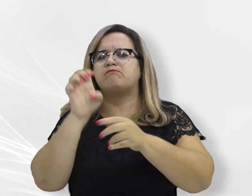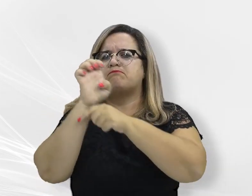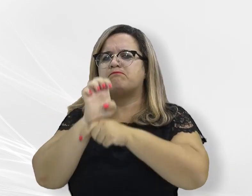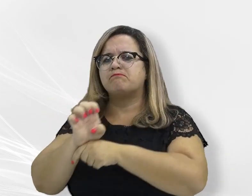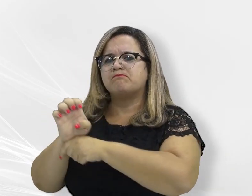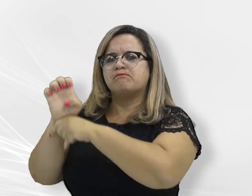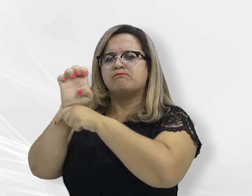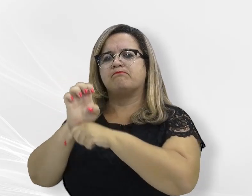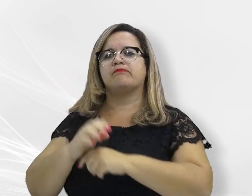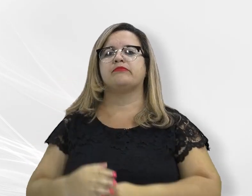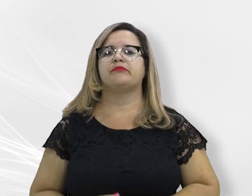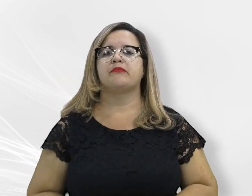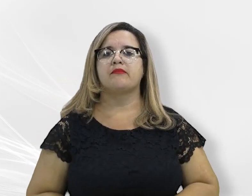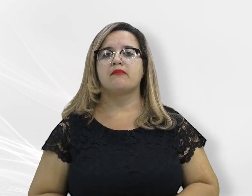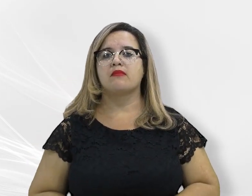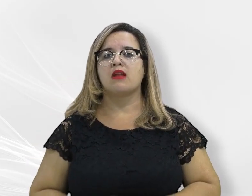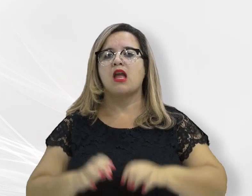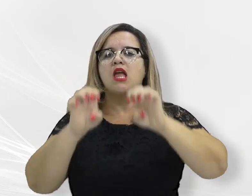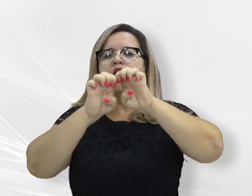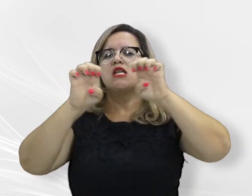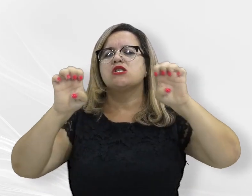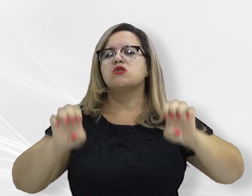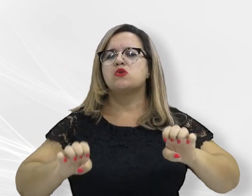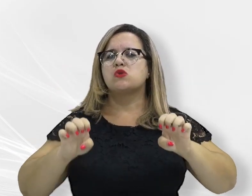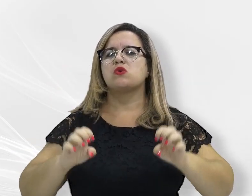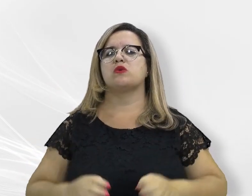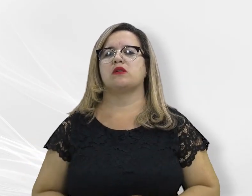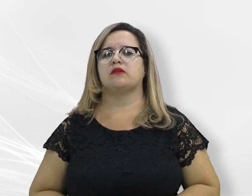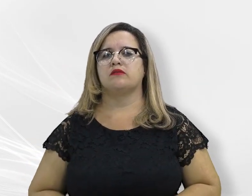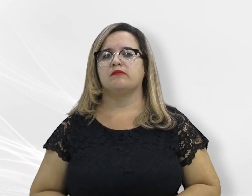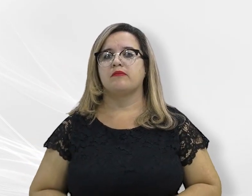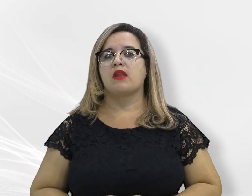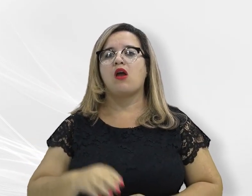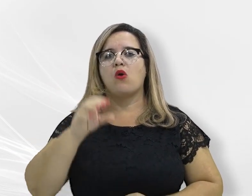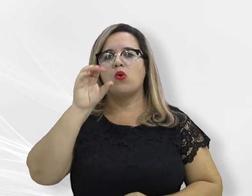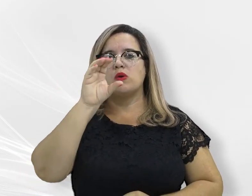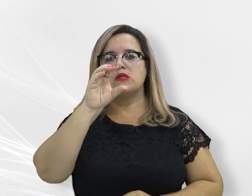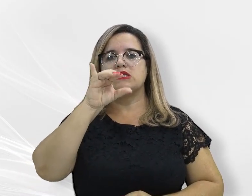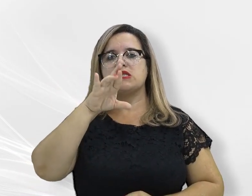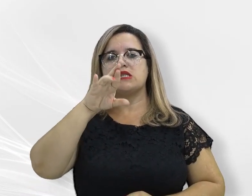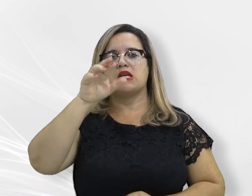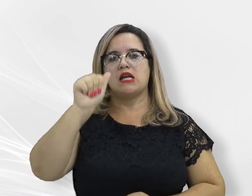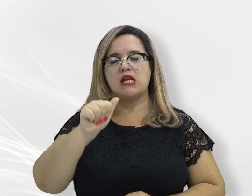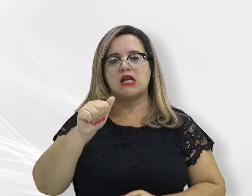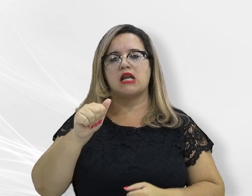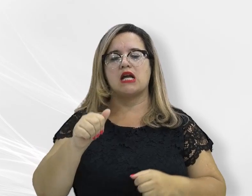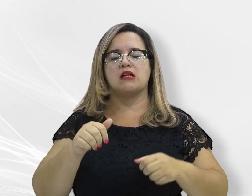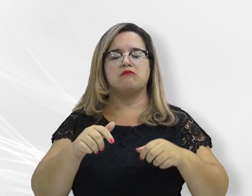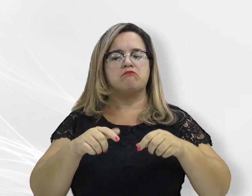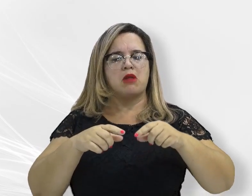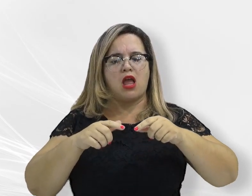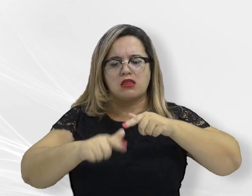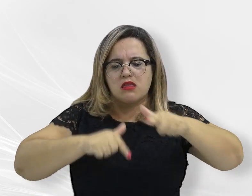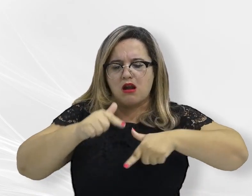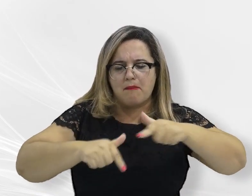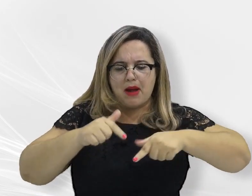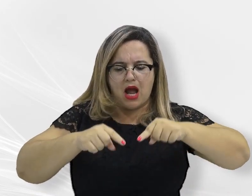Estrutura O CIRA, que iniciou seus trabalhos há seis anos em um espaço com pouco mais de 180 metros quadrados,